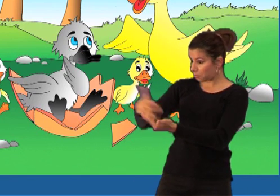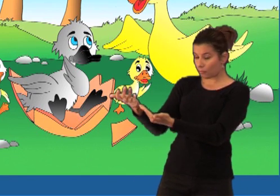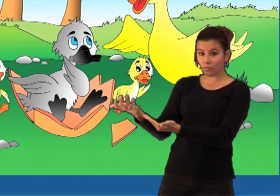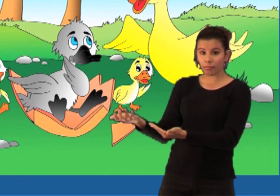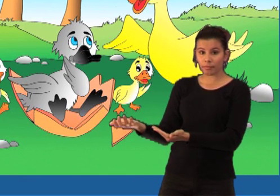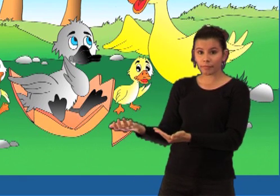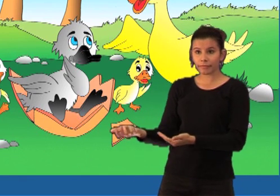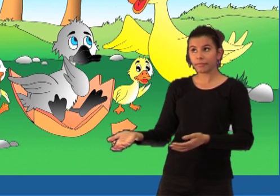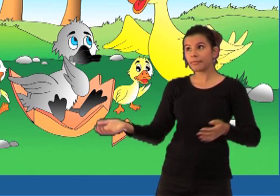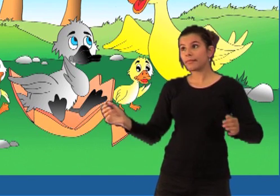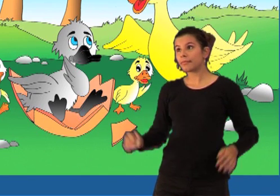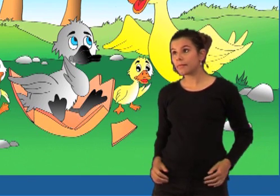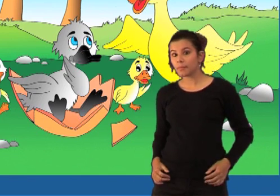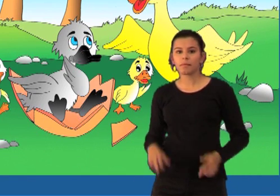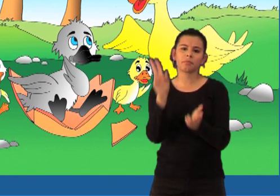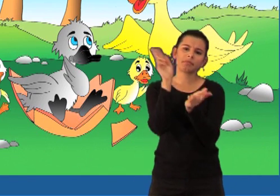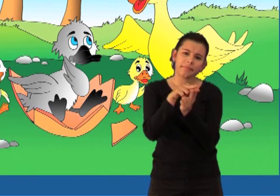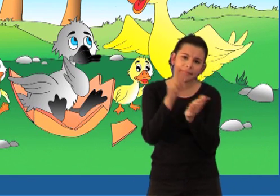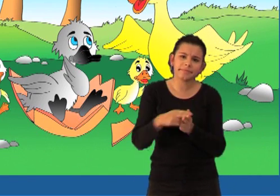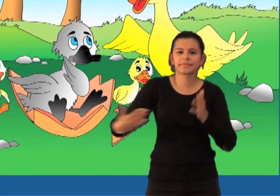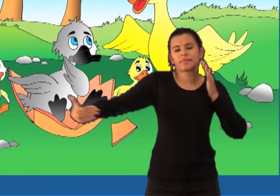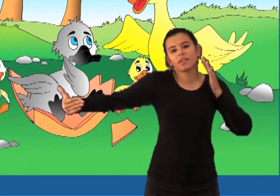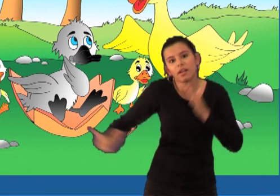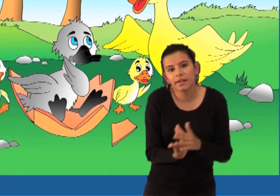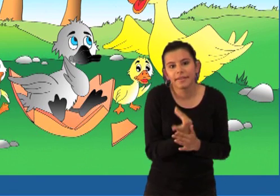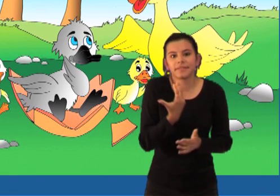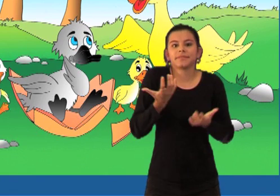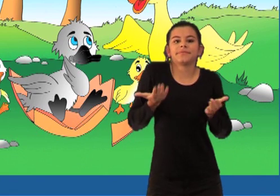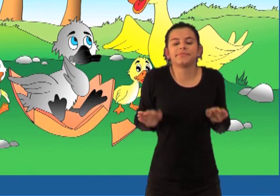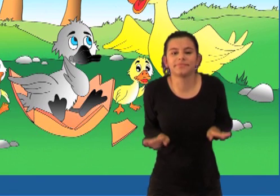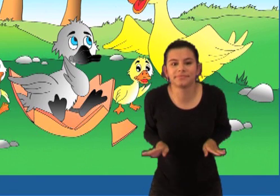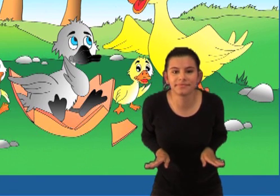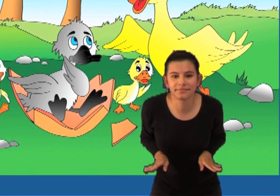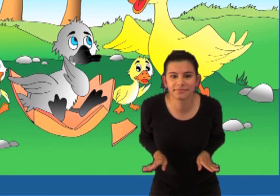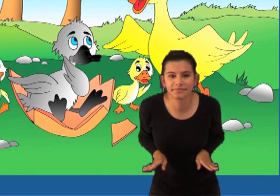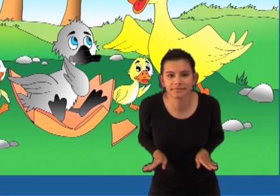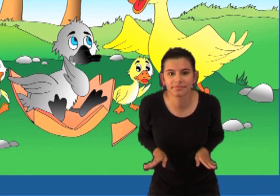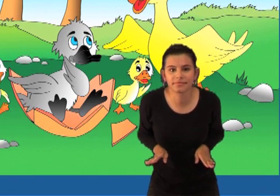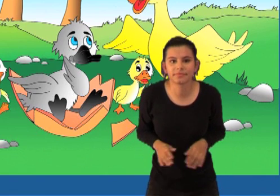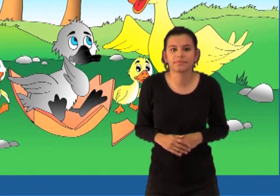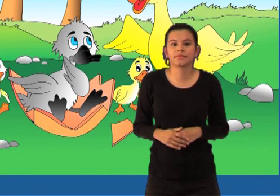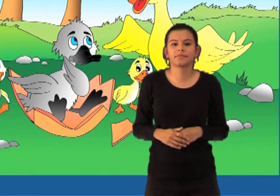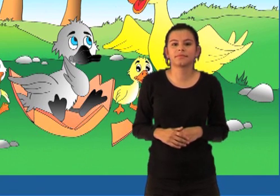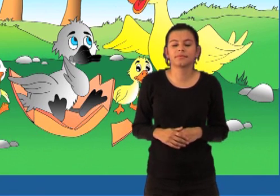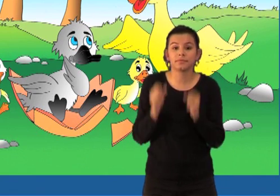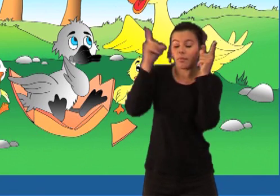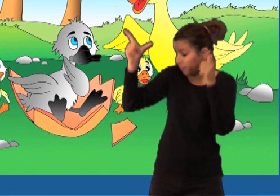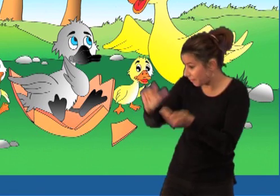Patka je ponovo sjela. Najzad i ono prsne i iz jaja izađe